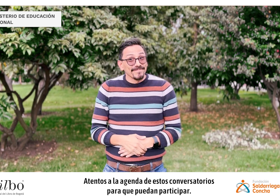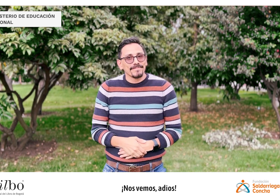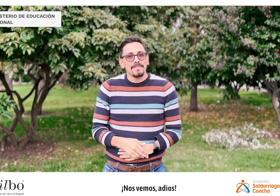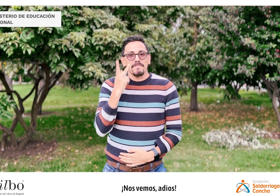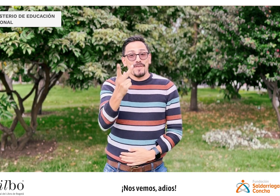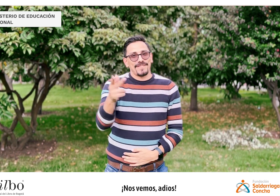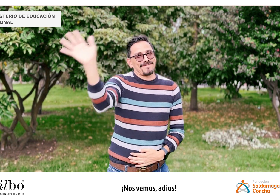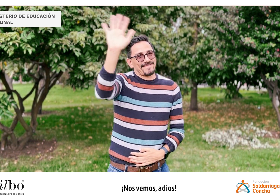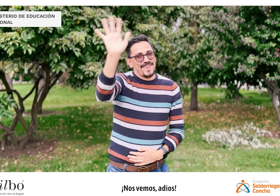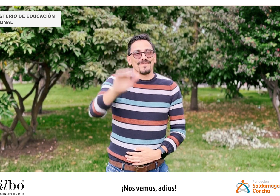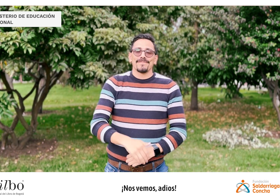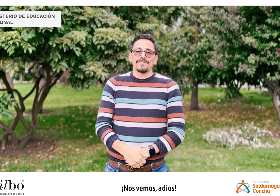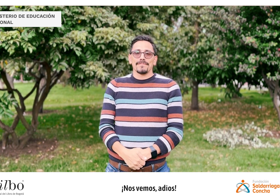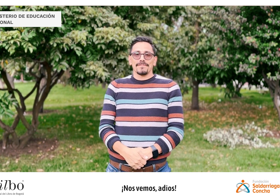Nos vemos. Adiós.